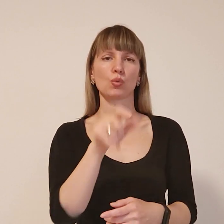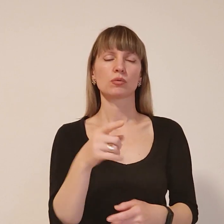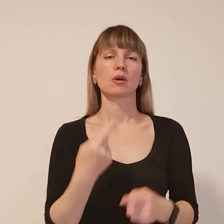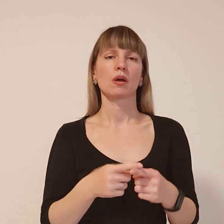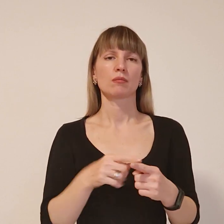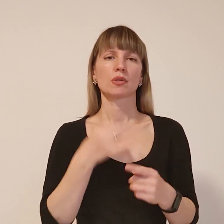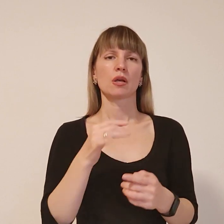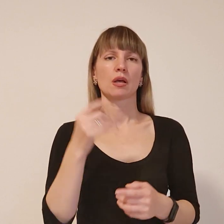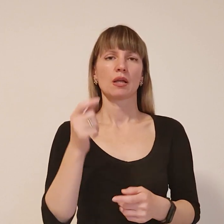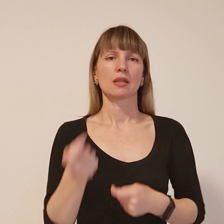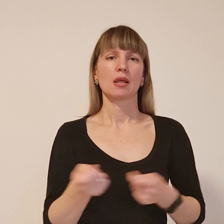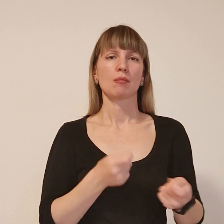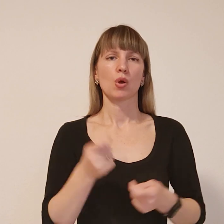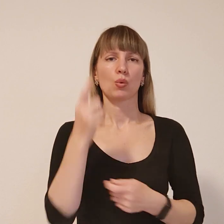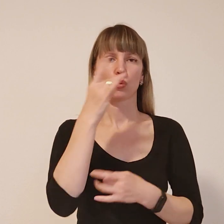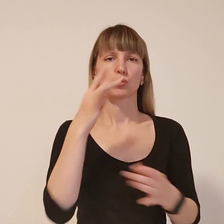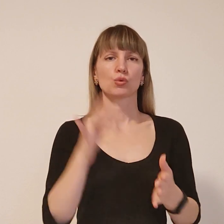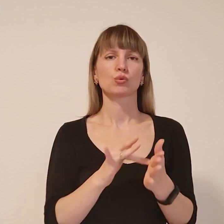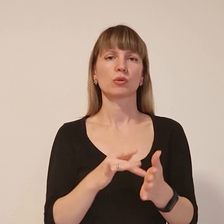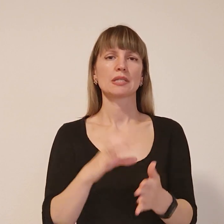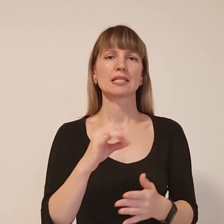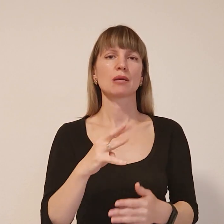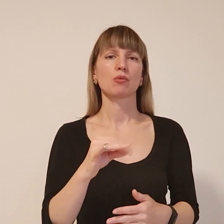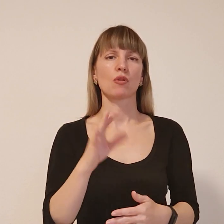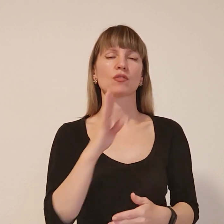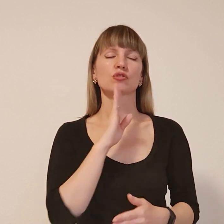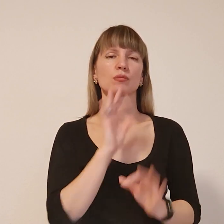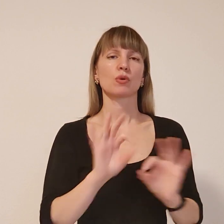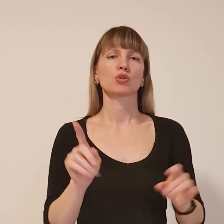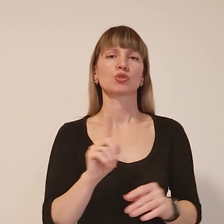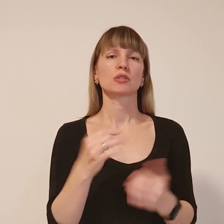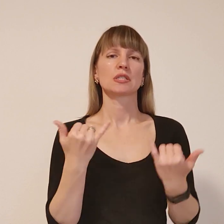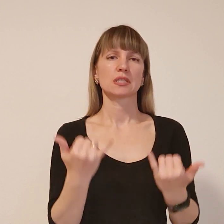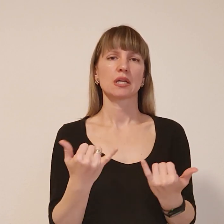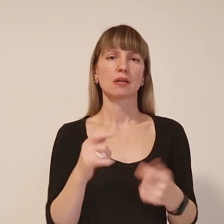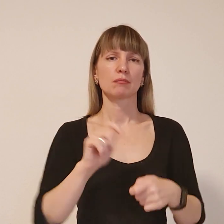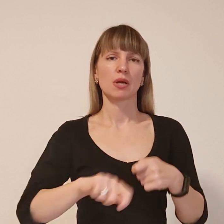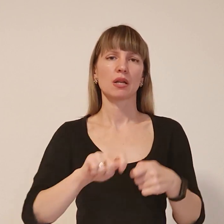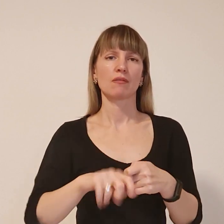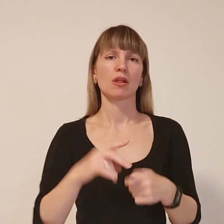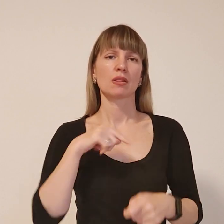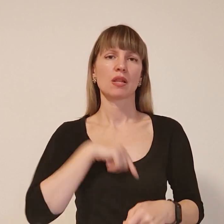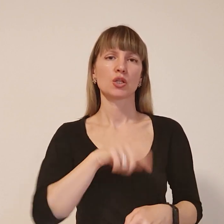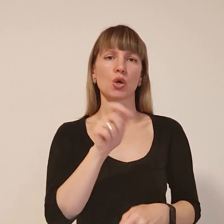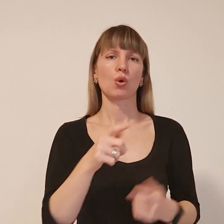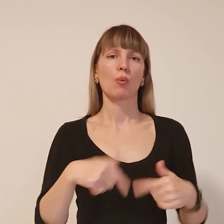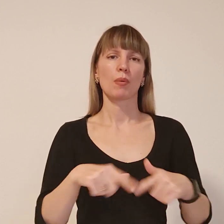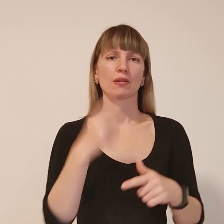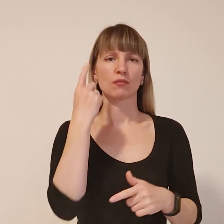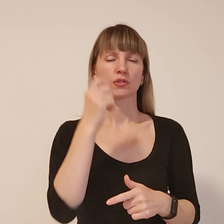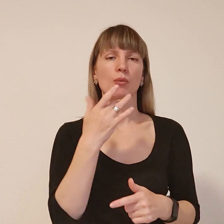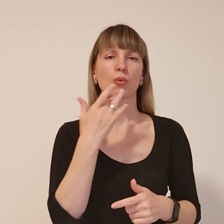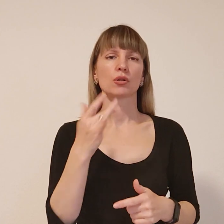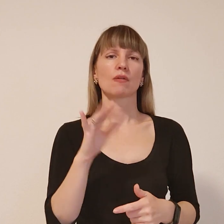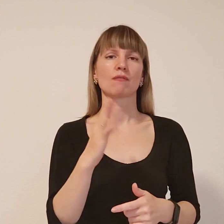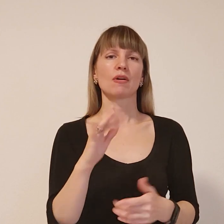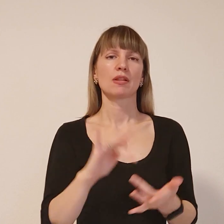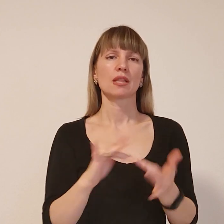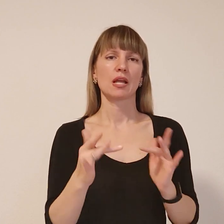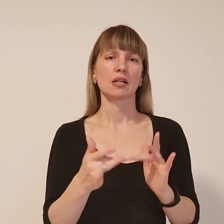туризму Запорізької міської ради Катерина Сімонова. Жінка пояснює, що зараз перевіряють настрої громади інформаційну політику в соціальних мережах. Тож,